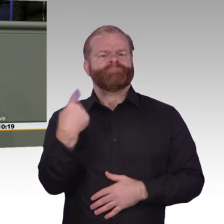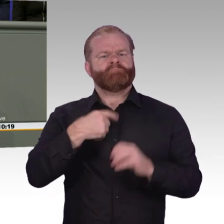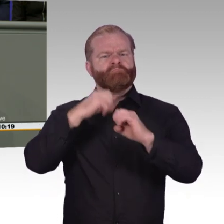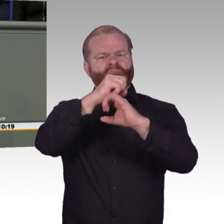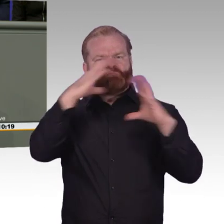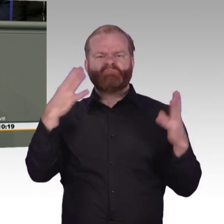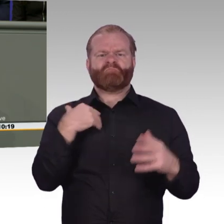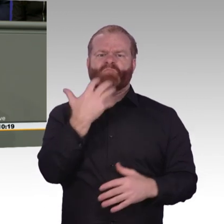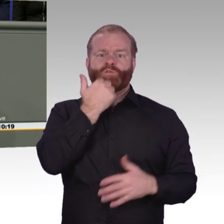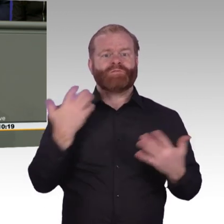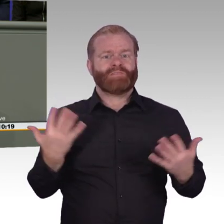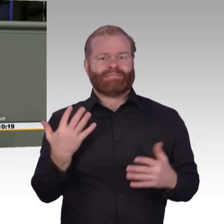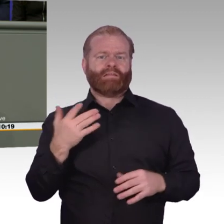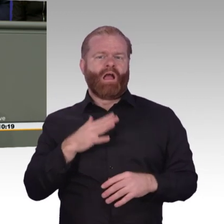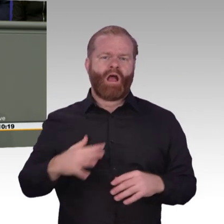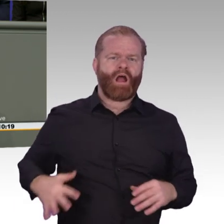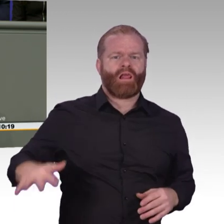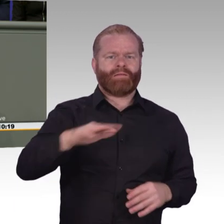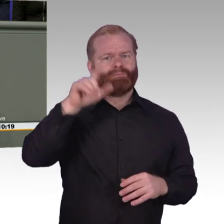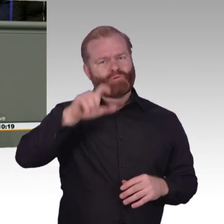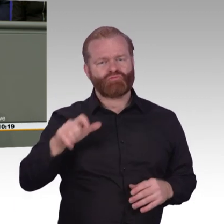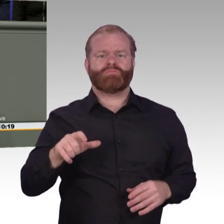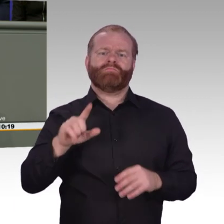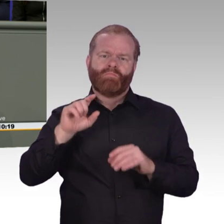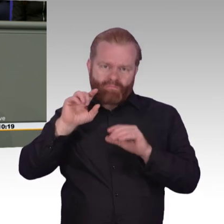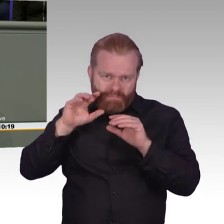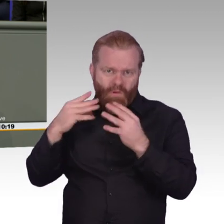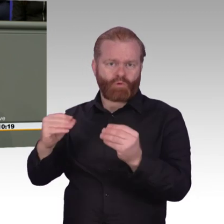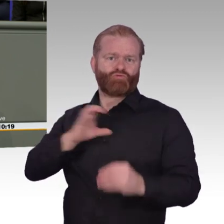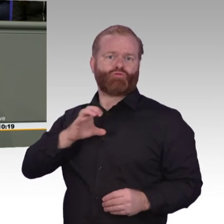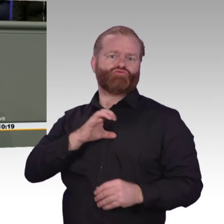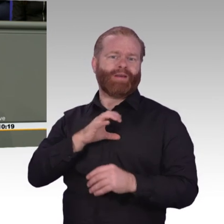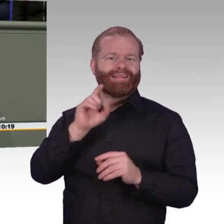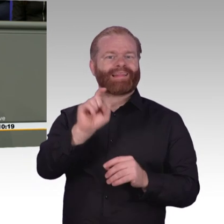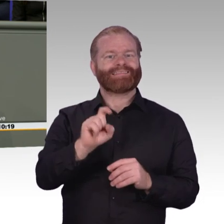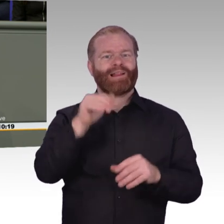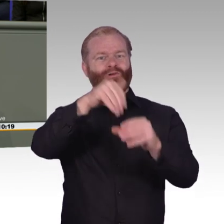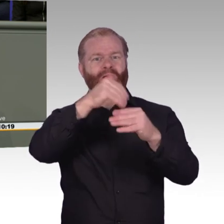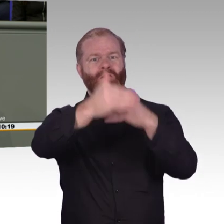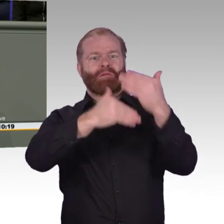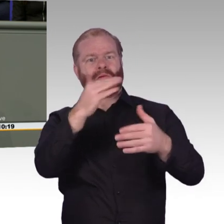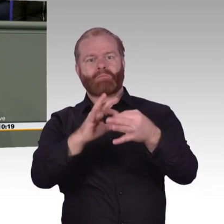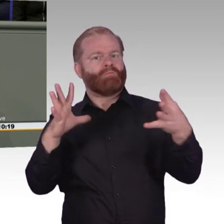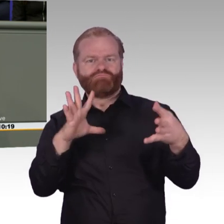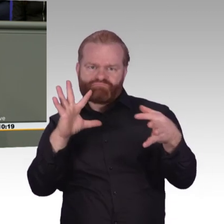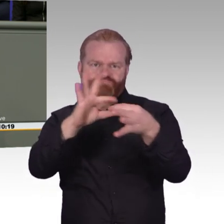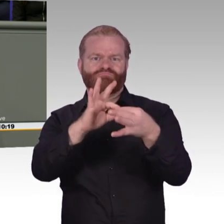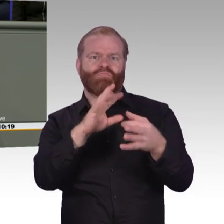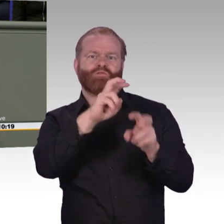über die Historie gesagt, für die, die nicht immer dabei waren. Fazit. Es ist ein Kompass für den interessierten Bürger und die Unternehmen.